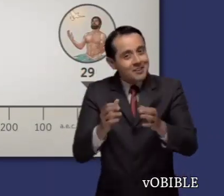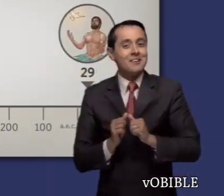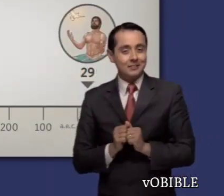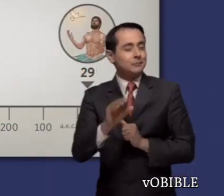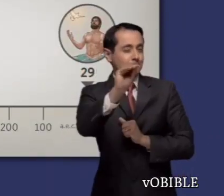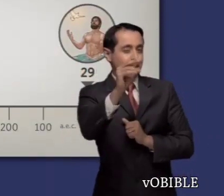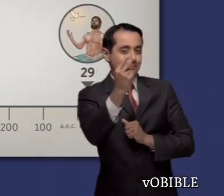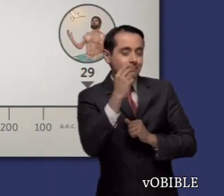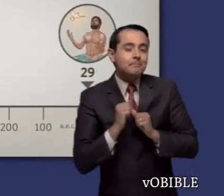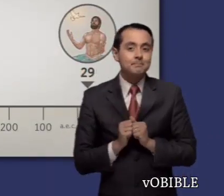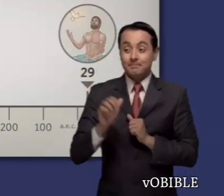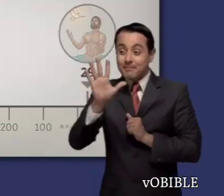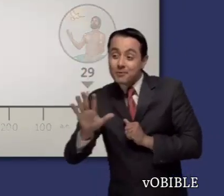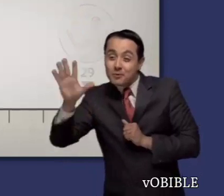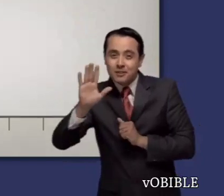que se profetizara.